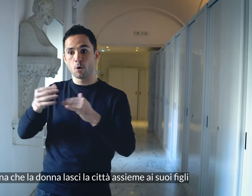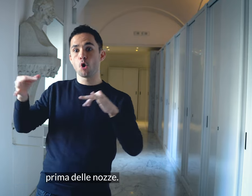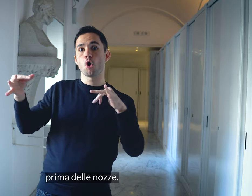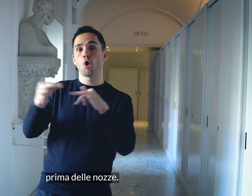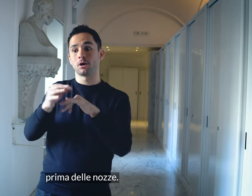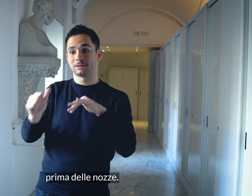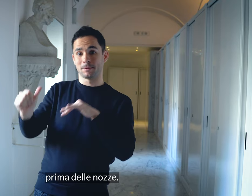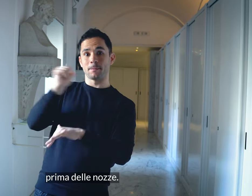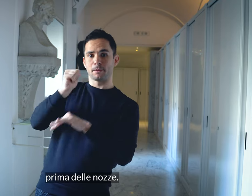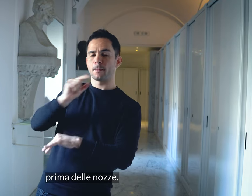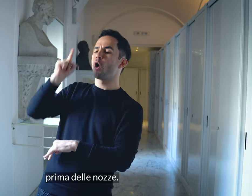prima delle nozze.